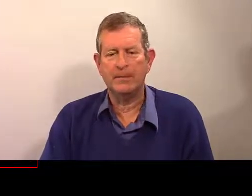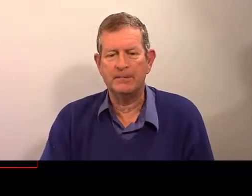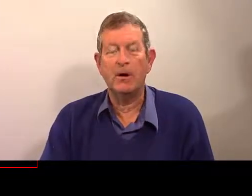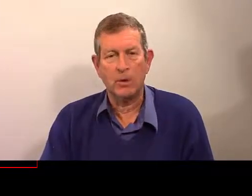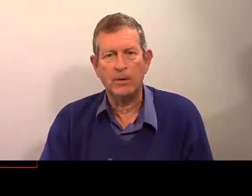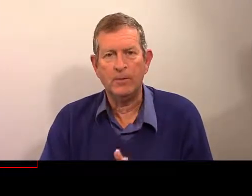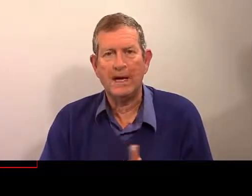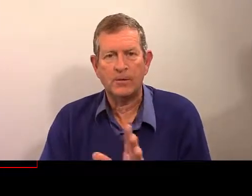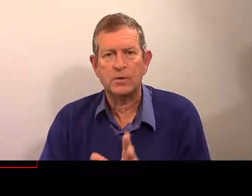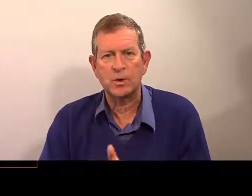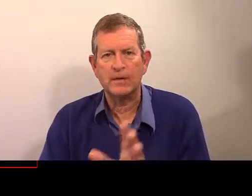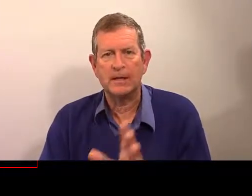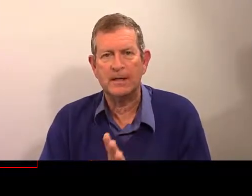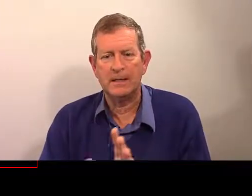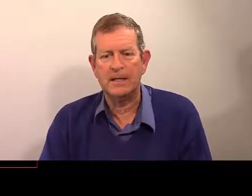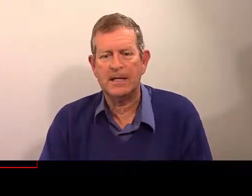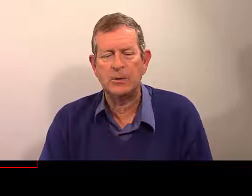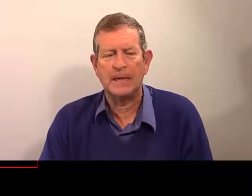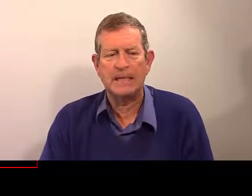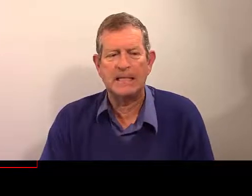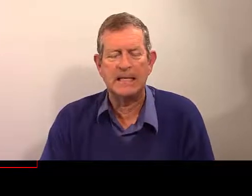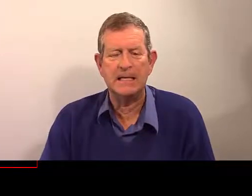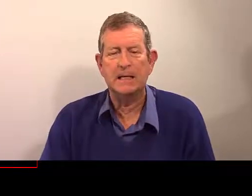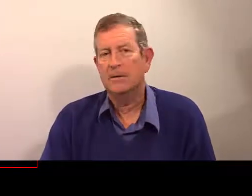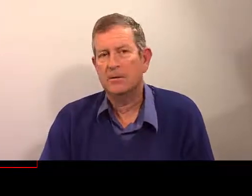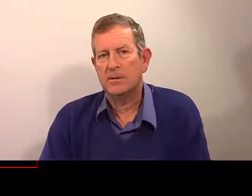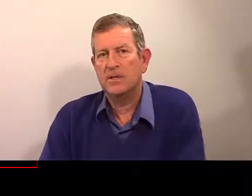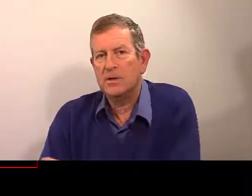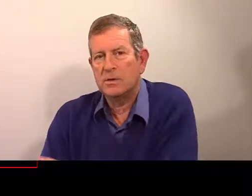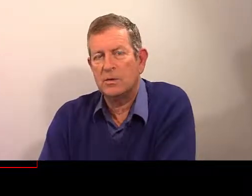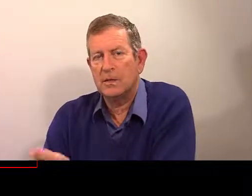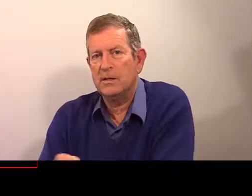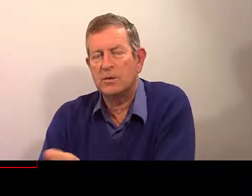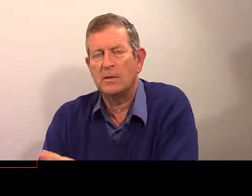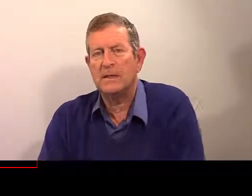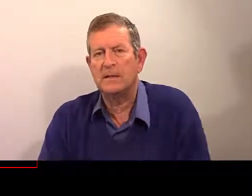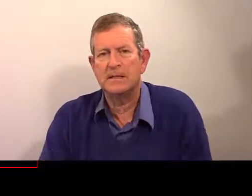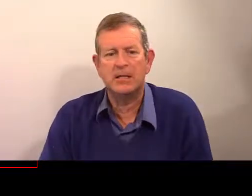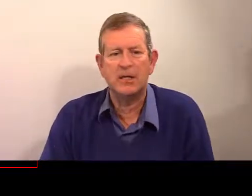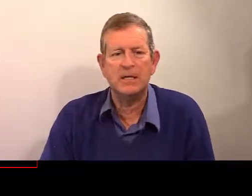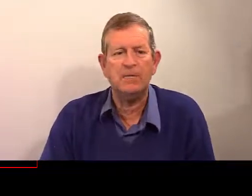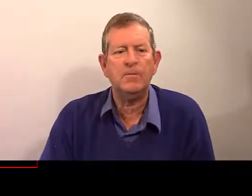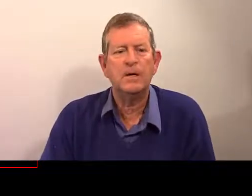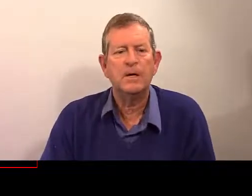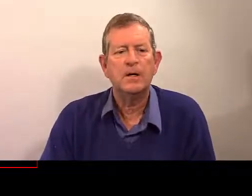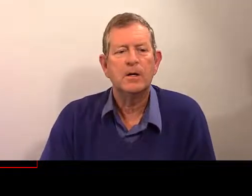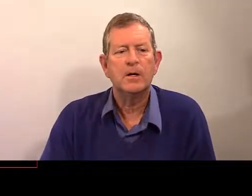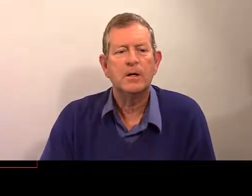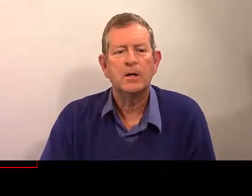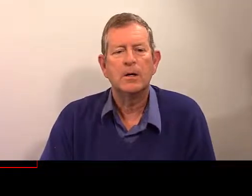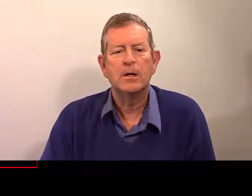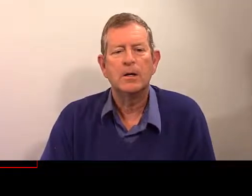encore une fois, attention avec les nationalités, qui sont des adjectifs.